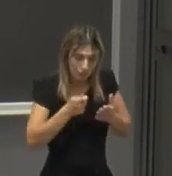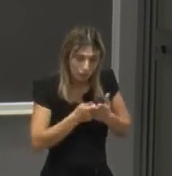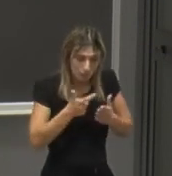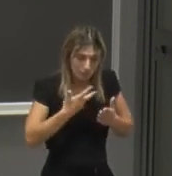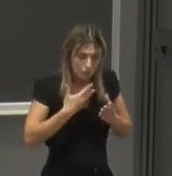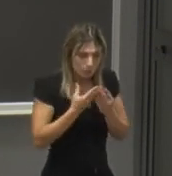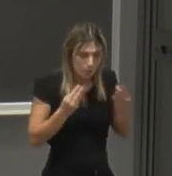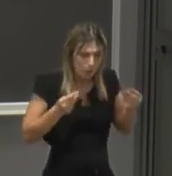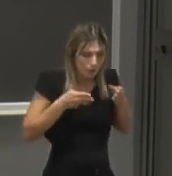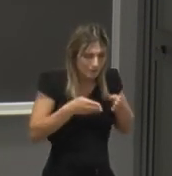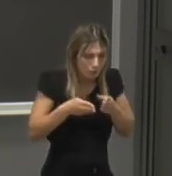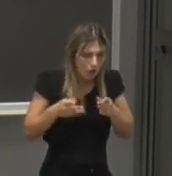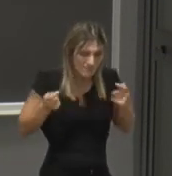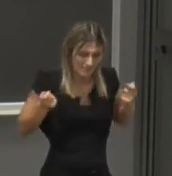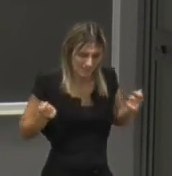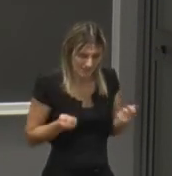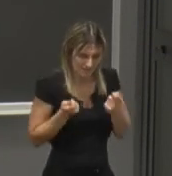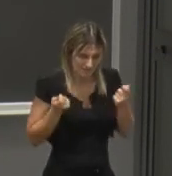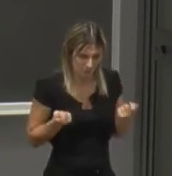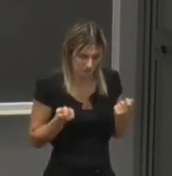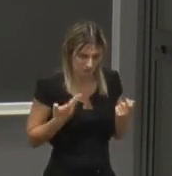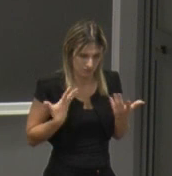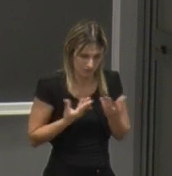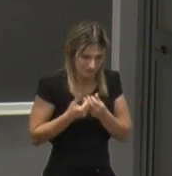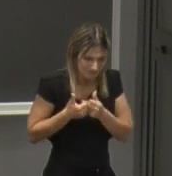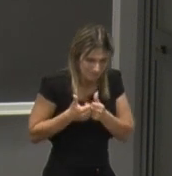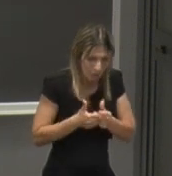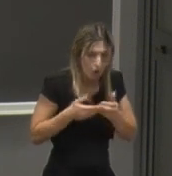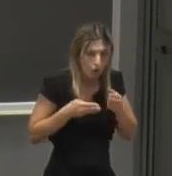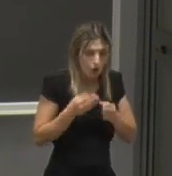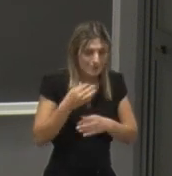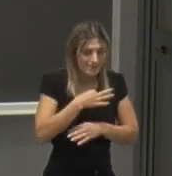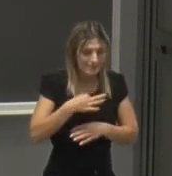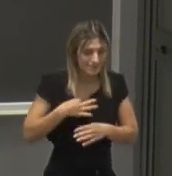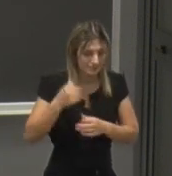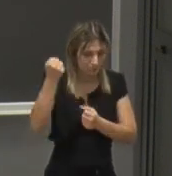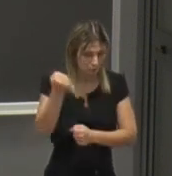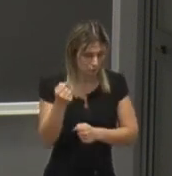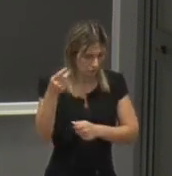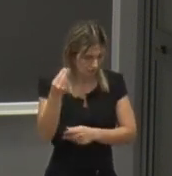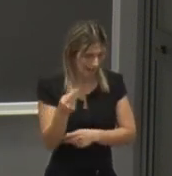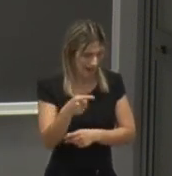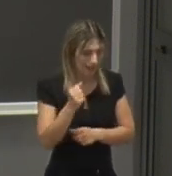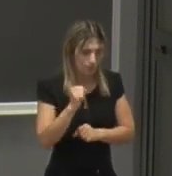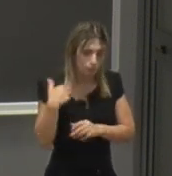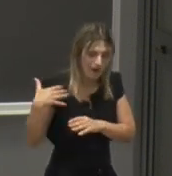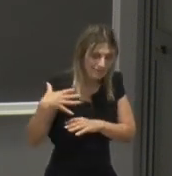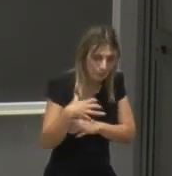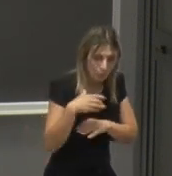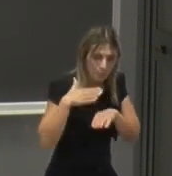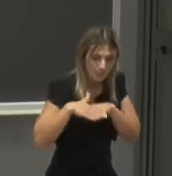abbiamo molti corsi di esercitazioni che si affiancano ai corsi istituzionali per consentirvi comunque di recuperare magari